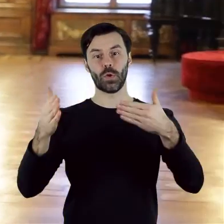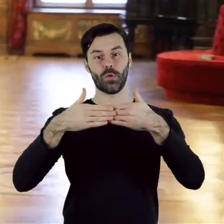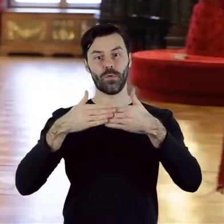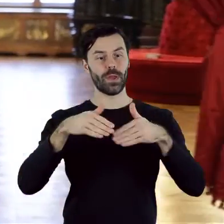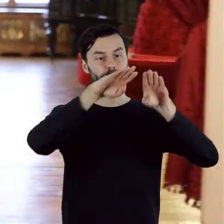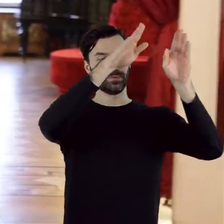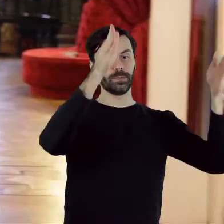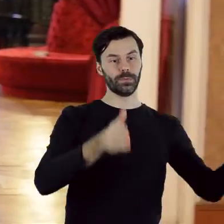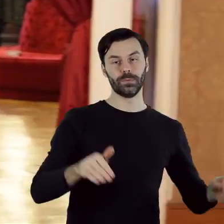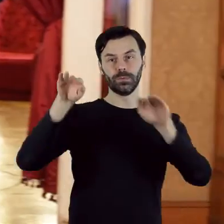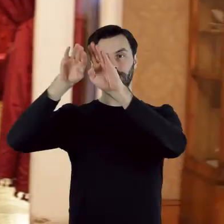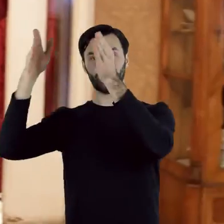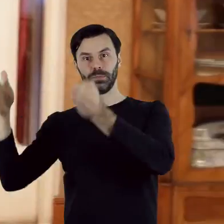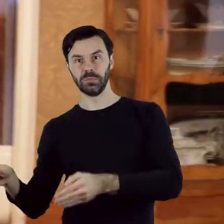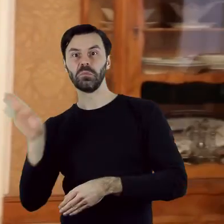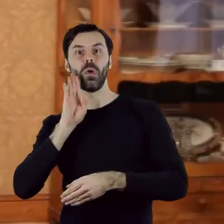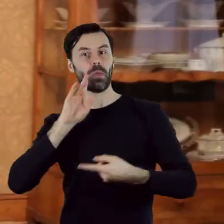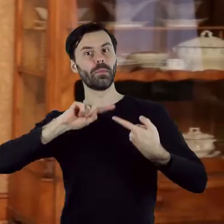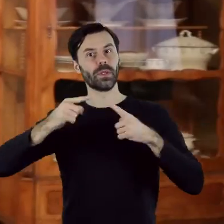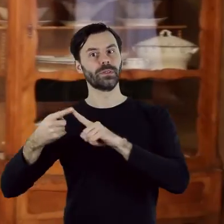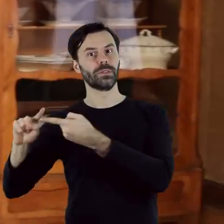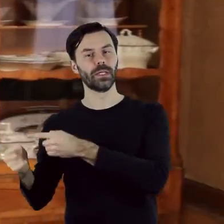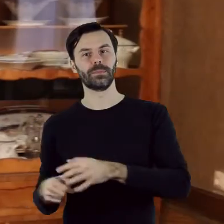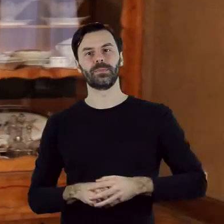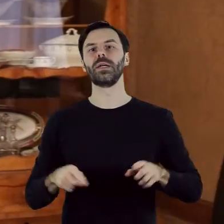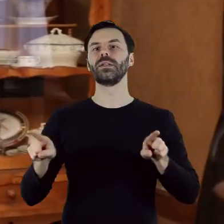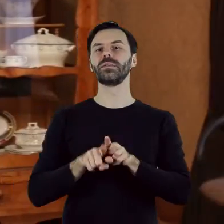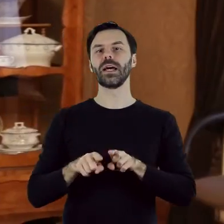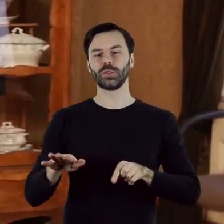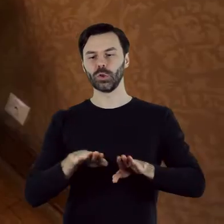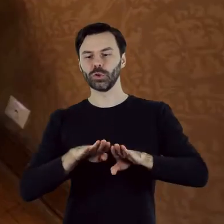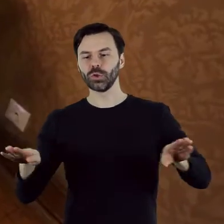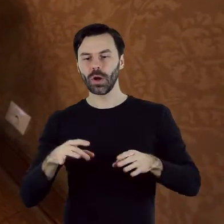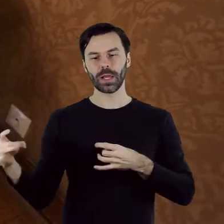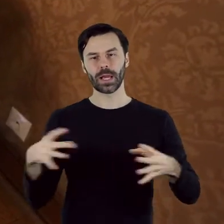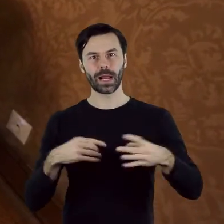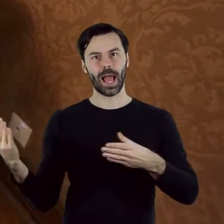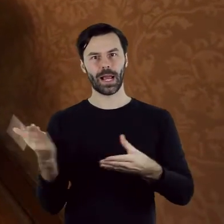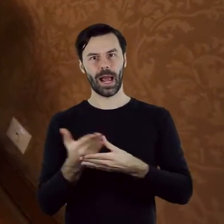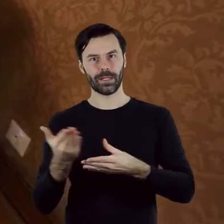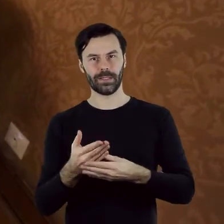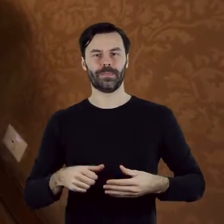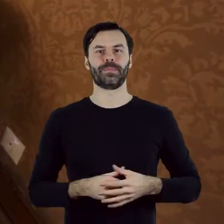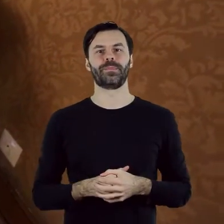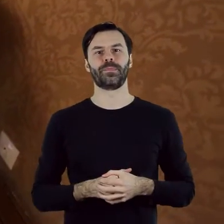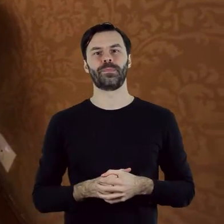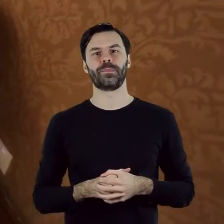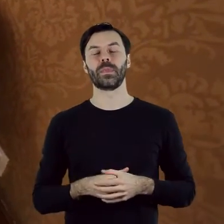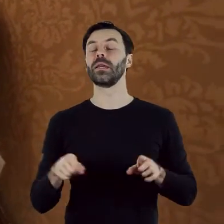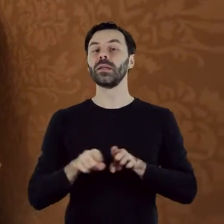utrzymane są również dwie serwantki oraz stolik do gry w karty, zwany karciakiem. Odnaleźć można tutaj